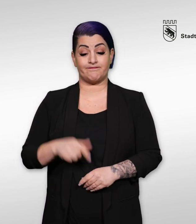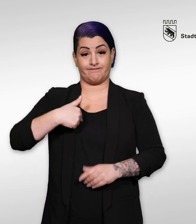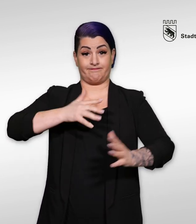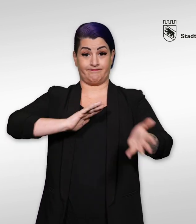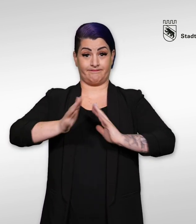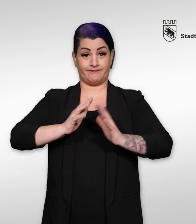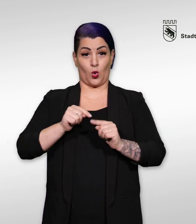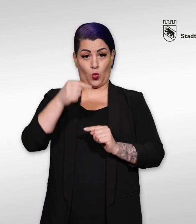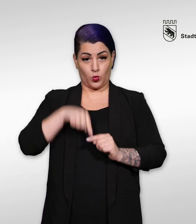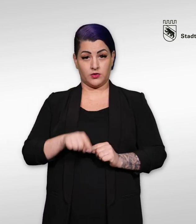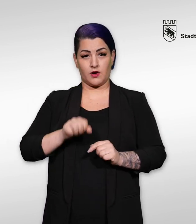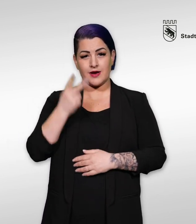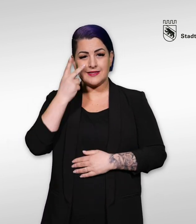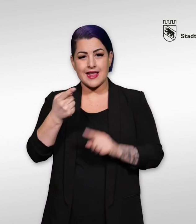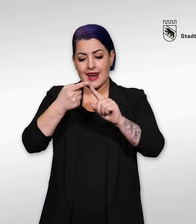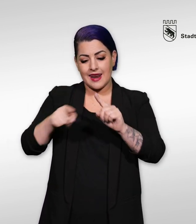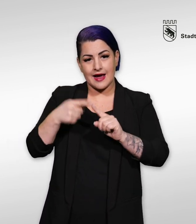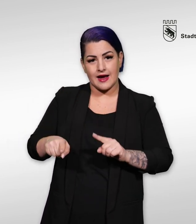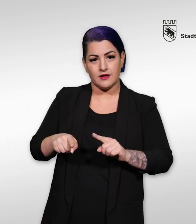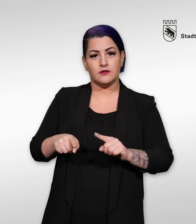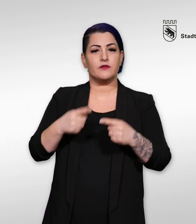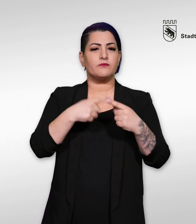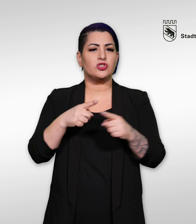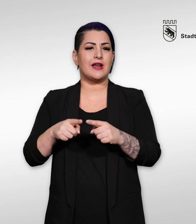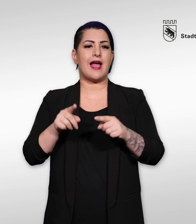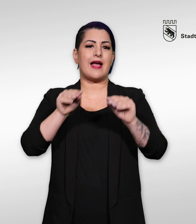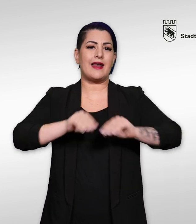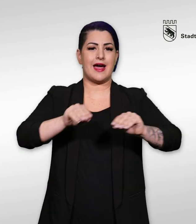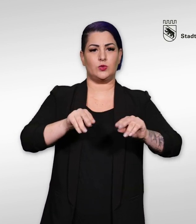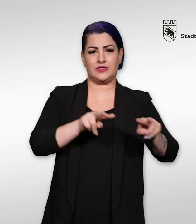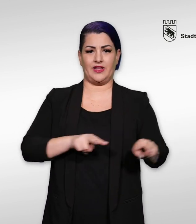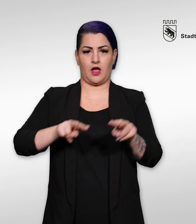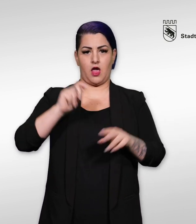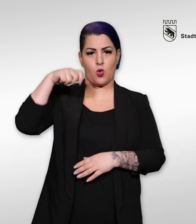Unter diesem Video finden Sie außerdem Links zu Erklärvideos in einfacher Sprache mit Untertiteln.